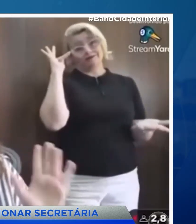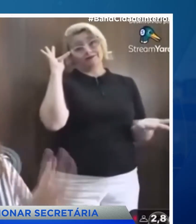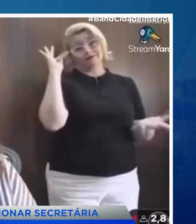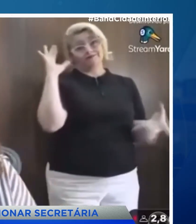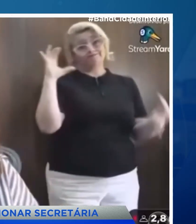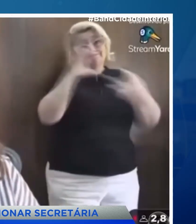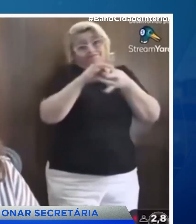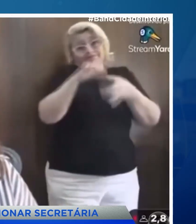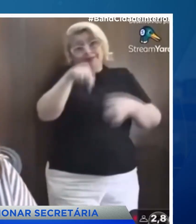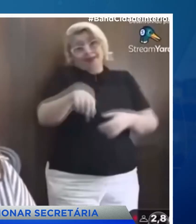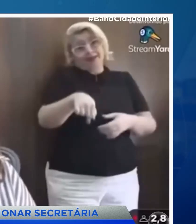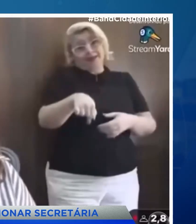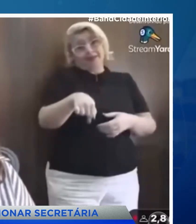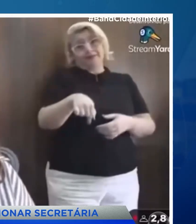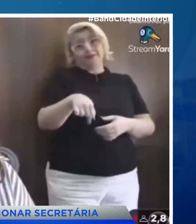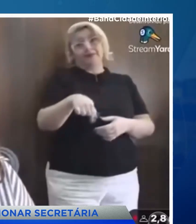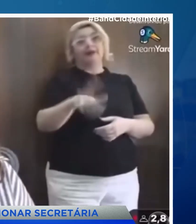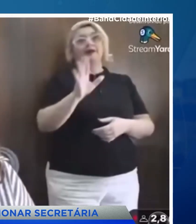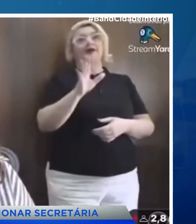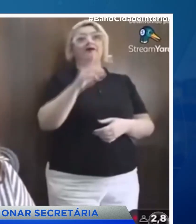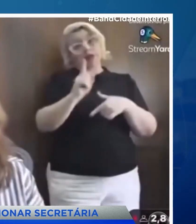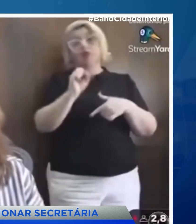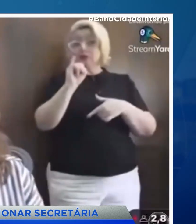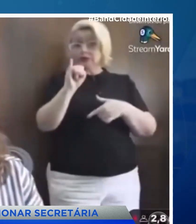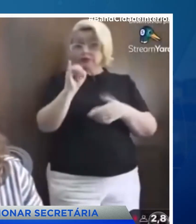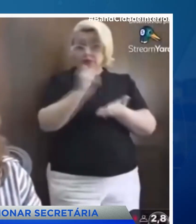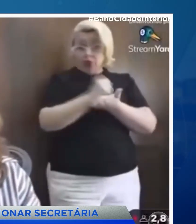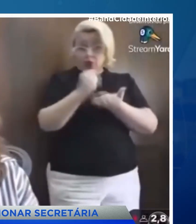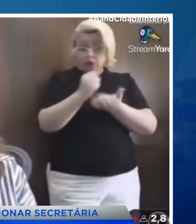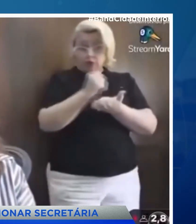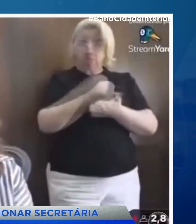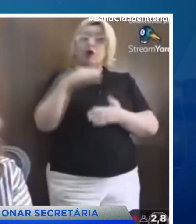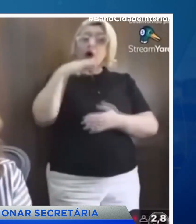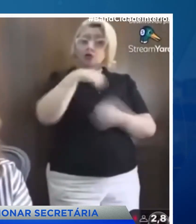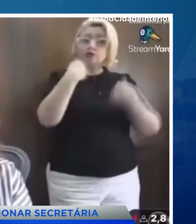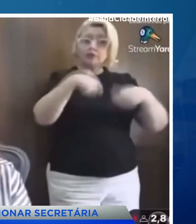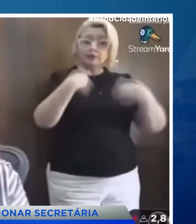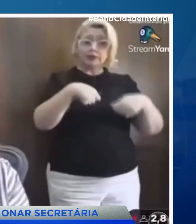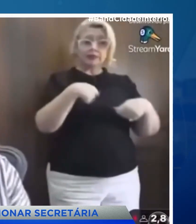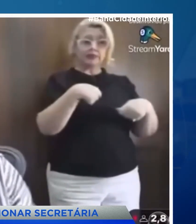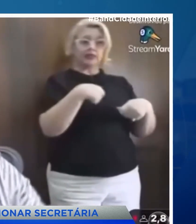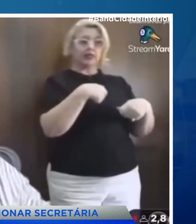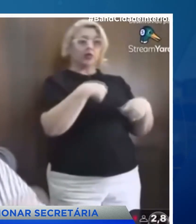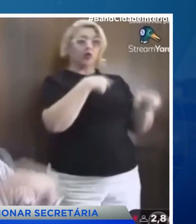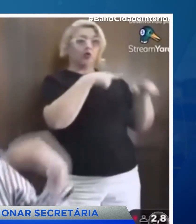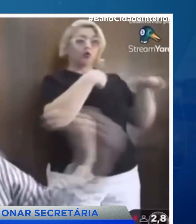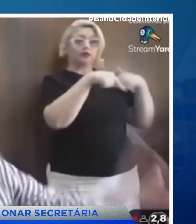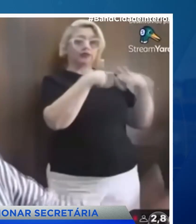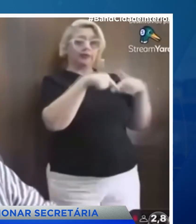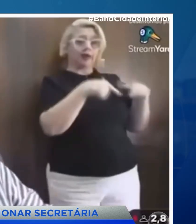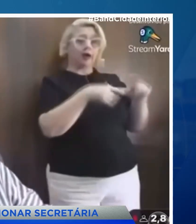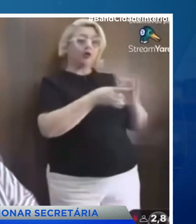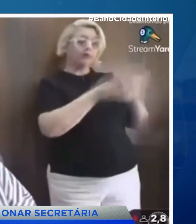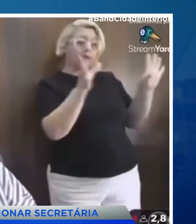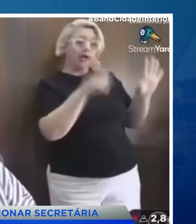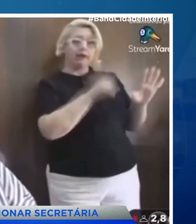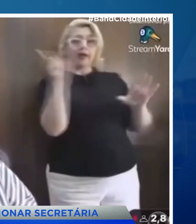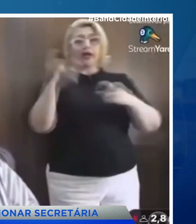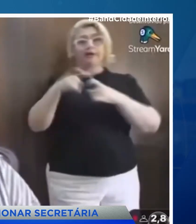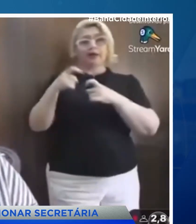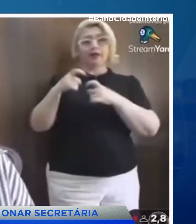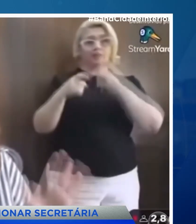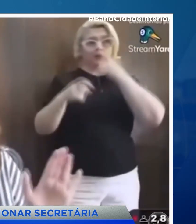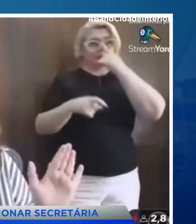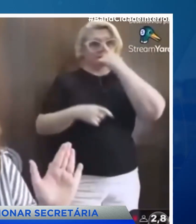temporários vigentes, iniciando com contratos que tiveram entrada em 2018. Ainda segundo a Secretaria Estadual de